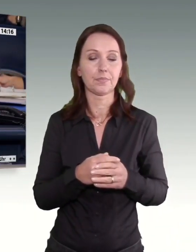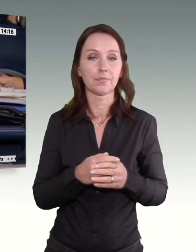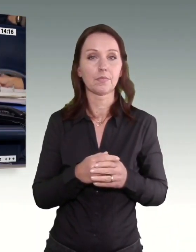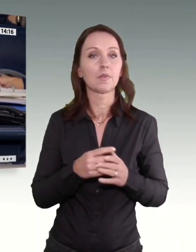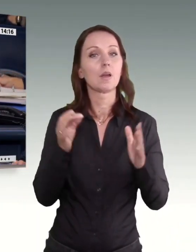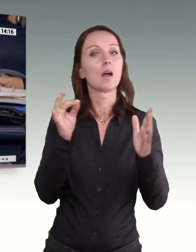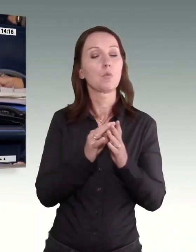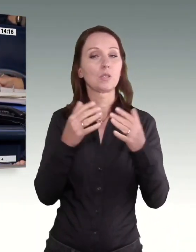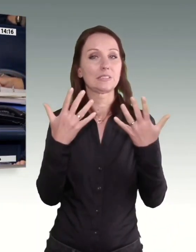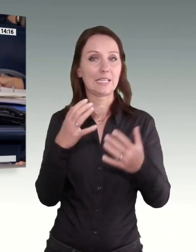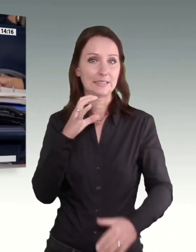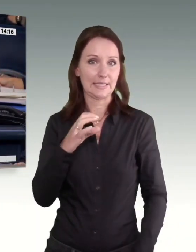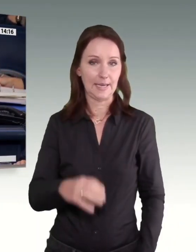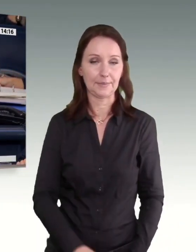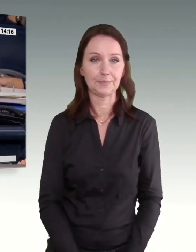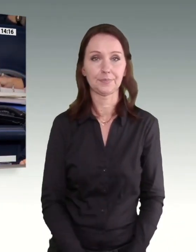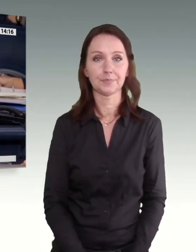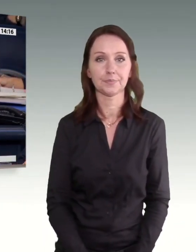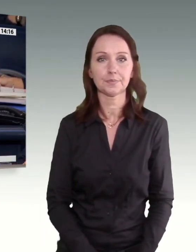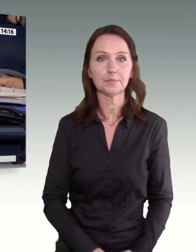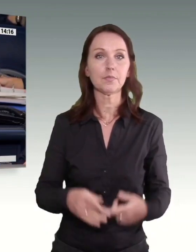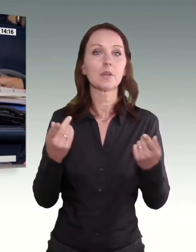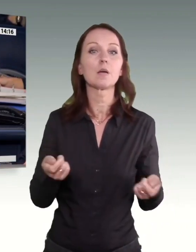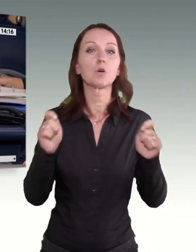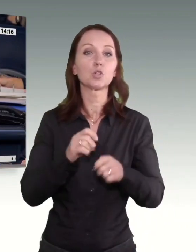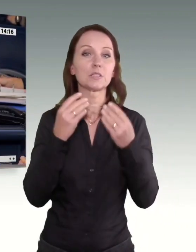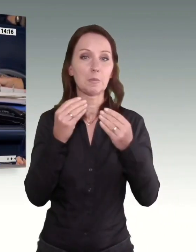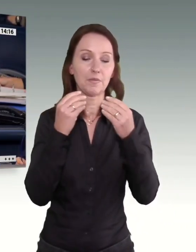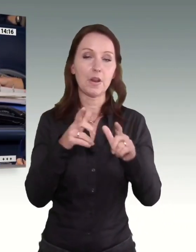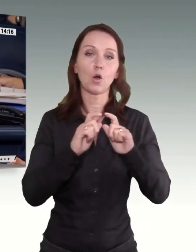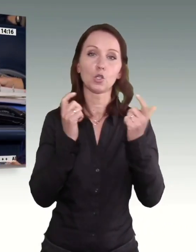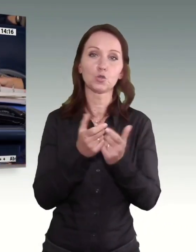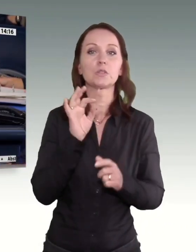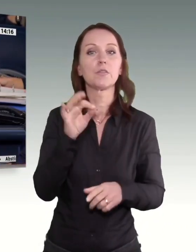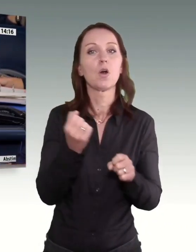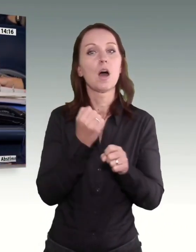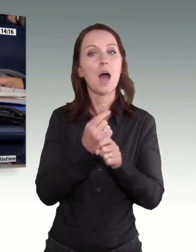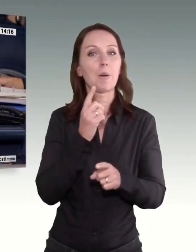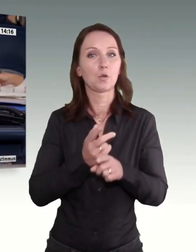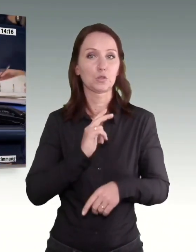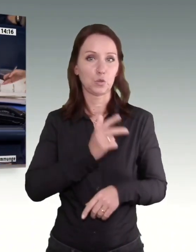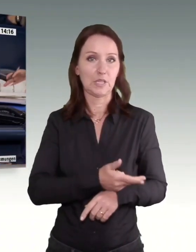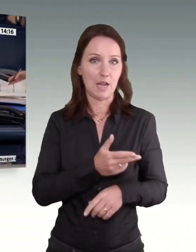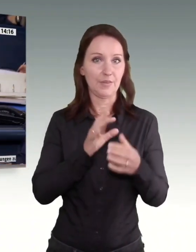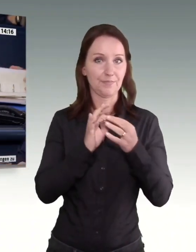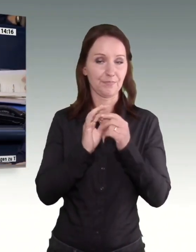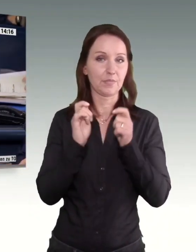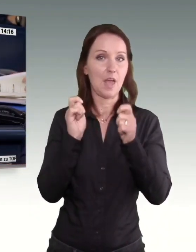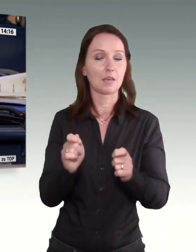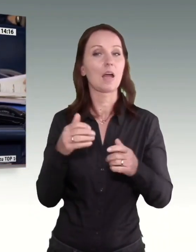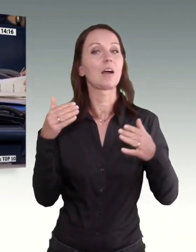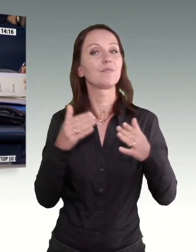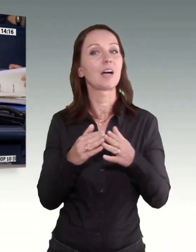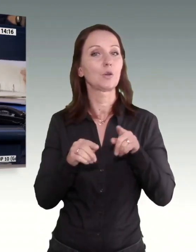Tagesordnungspunkt 10 c. Beschlussempfehlung des Ausschusses für Arbeit und Soziales zu dem Antrag der Fraktion Die Linke